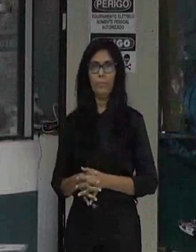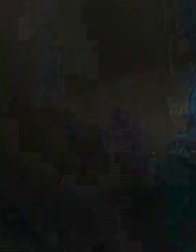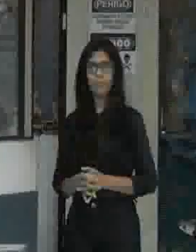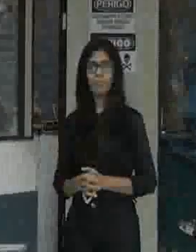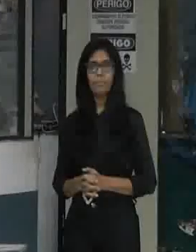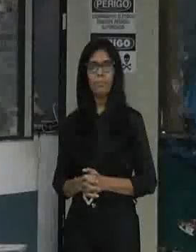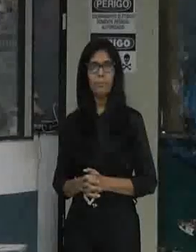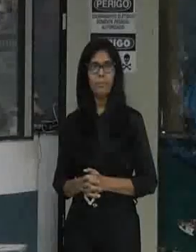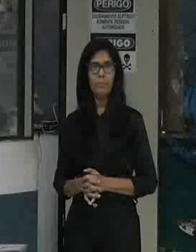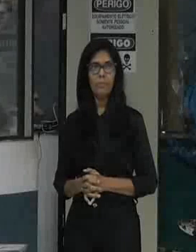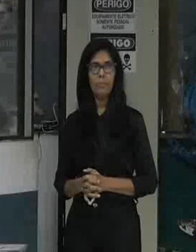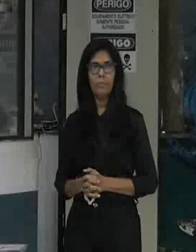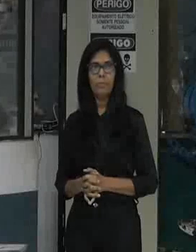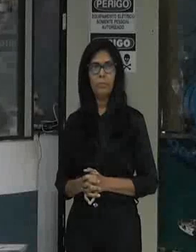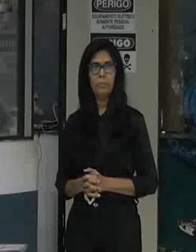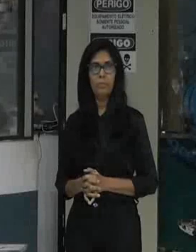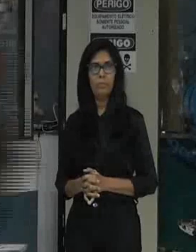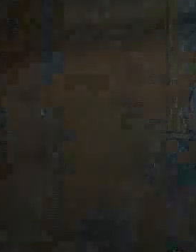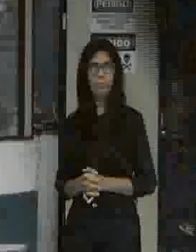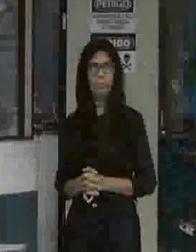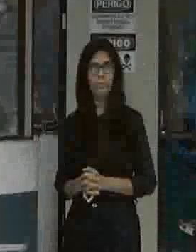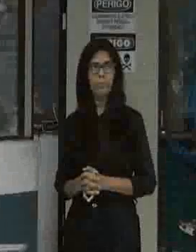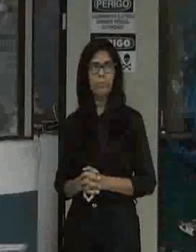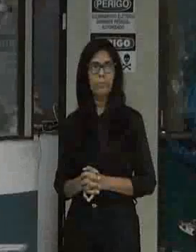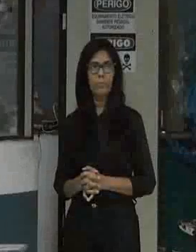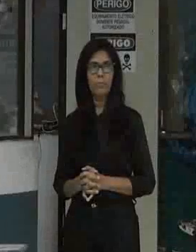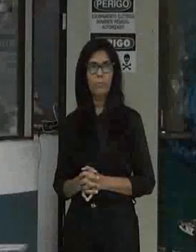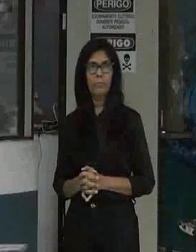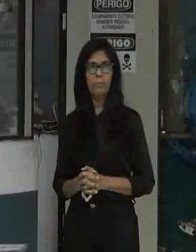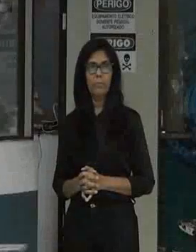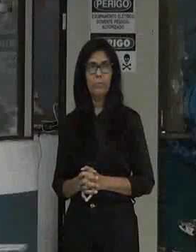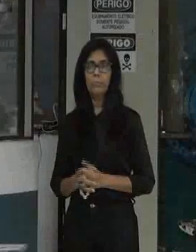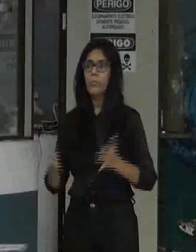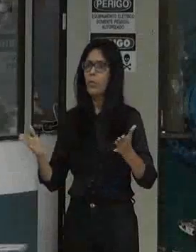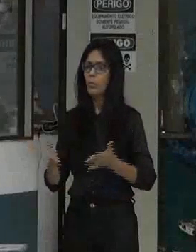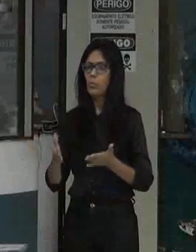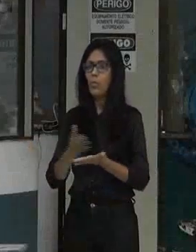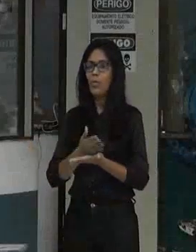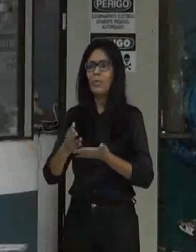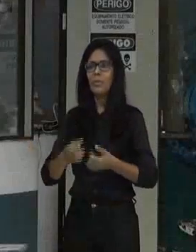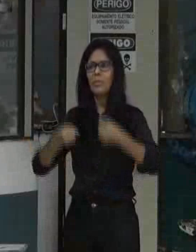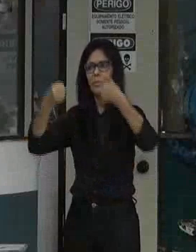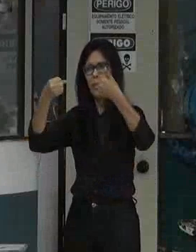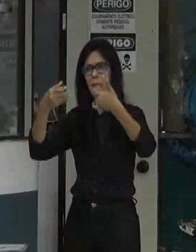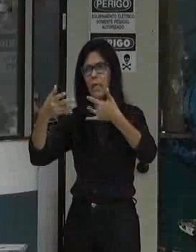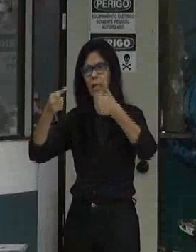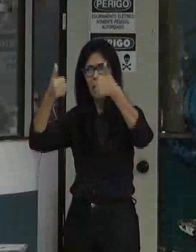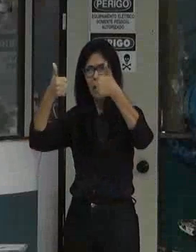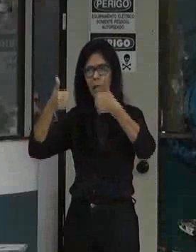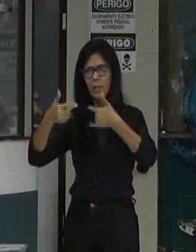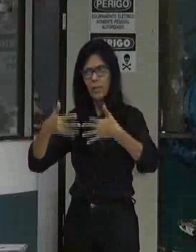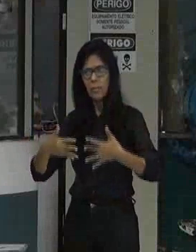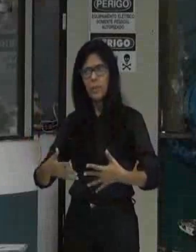Justamente, mais uma vez, esclarecendo e explicando para a sociedade, para os vereadores